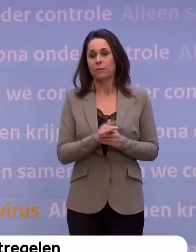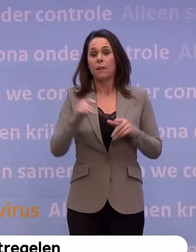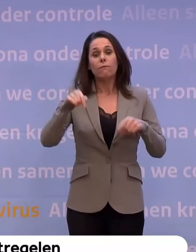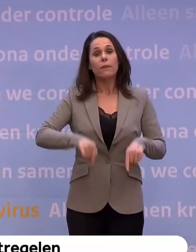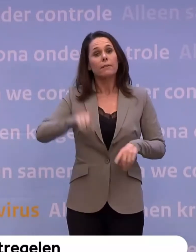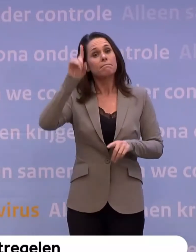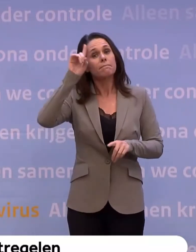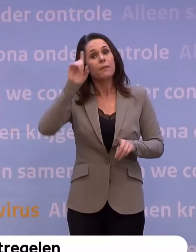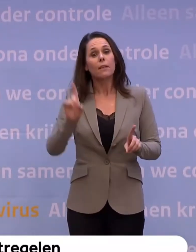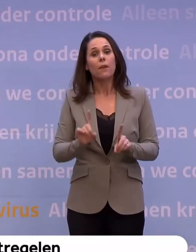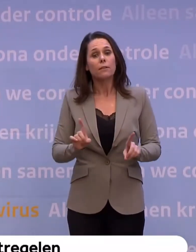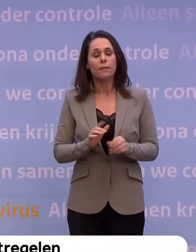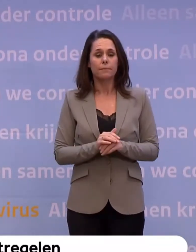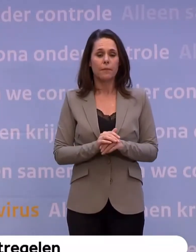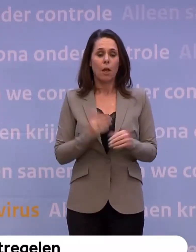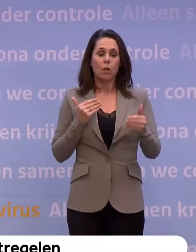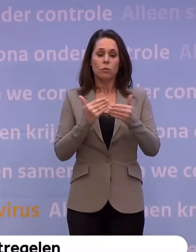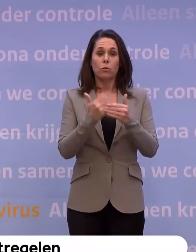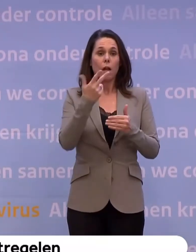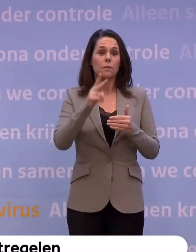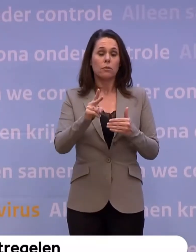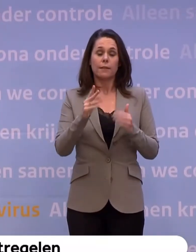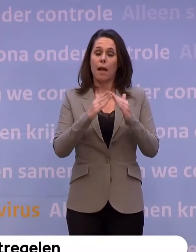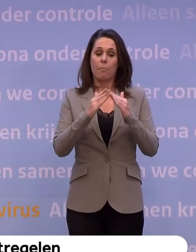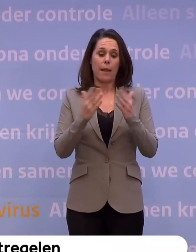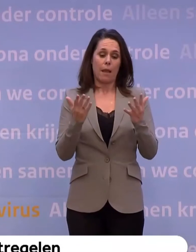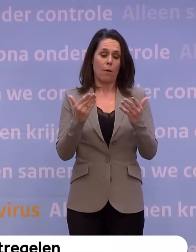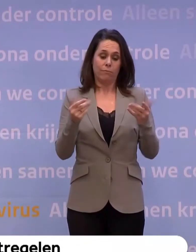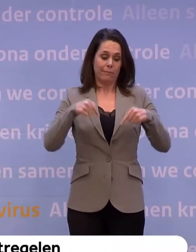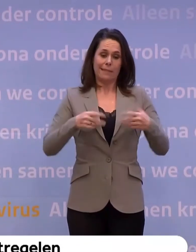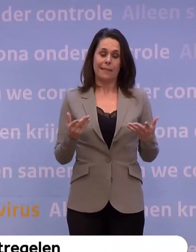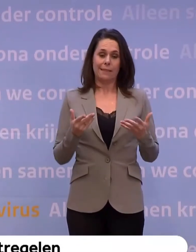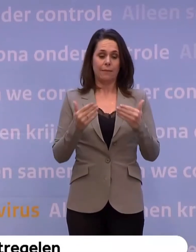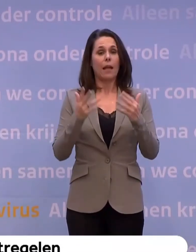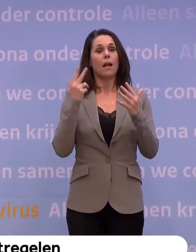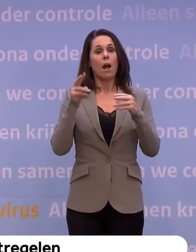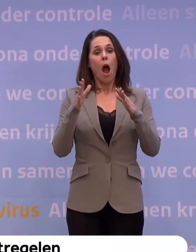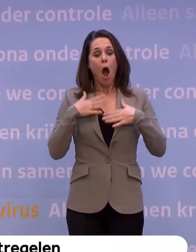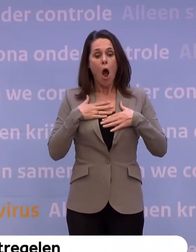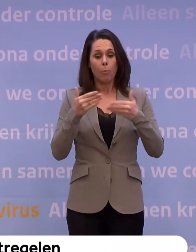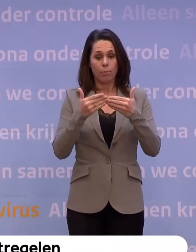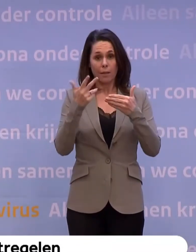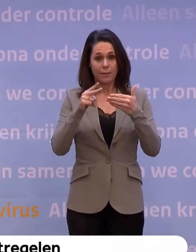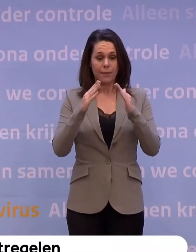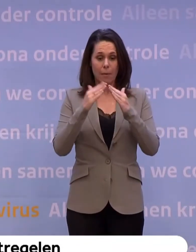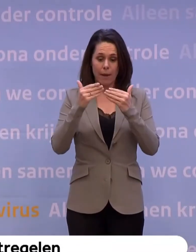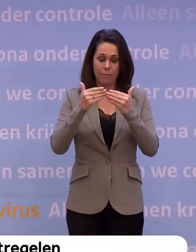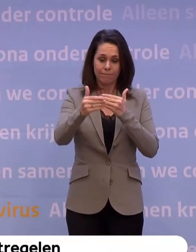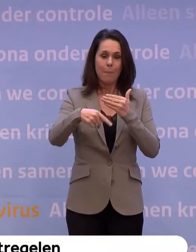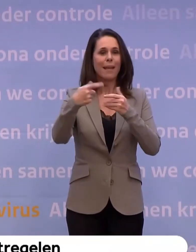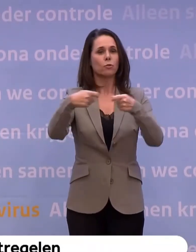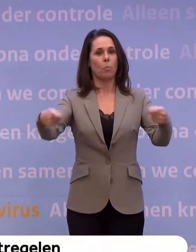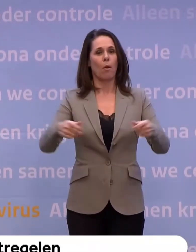is dat we in ieder geval tot 28 april dit niet speelt. Dat we hopen na 28 april dat het wat versoepelt. Maar wat we ook weten is dat de deskundigen die ons